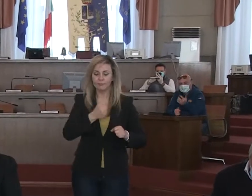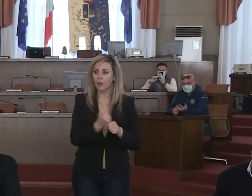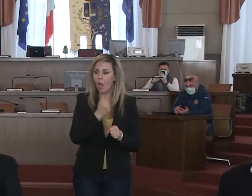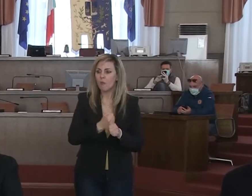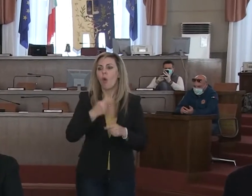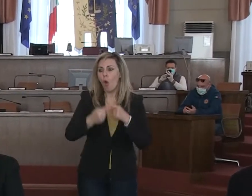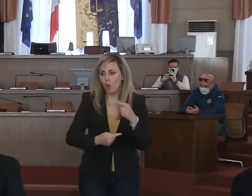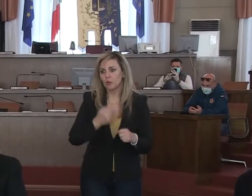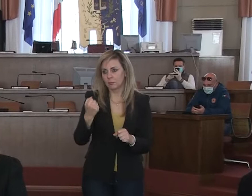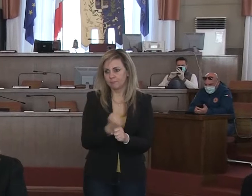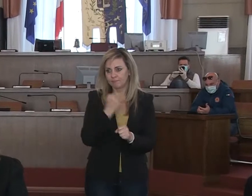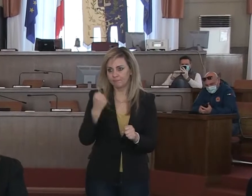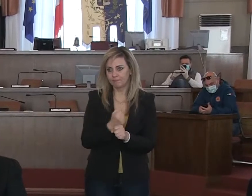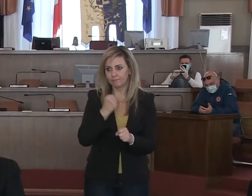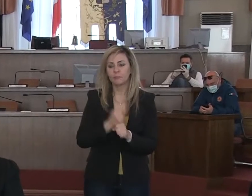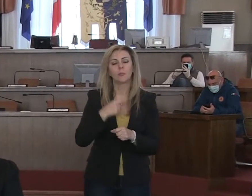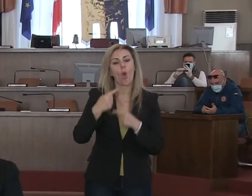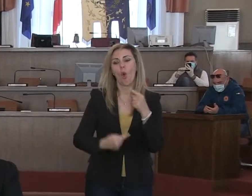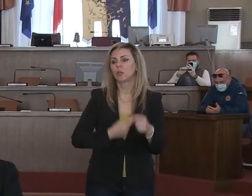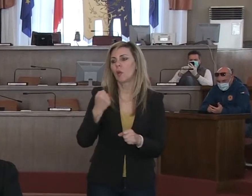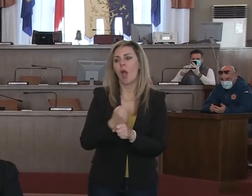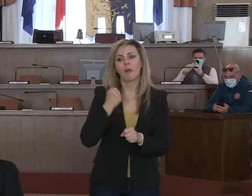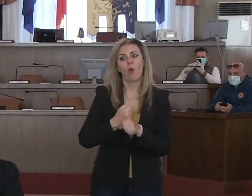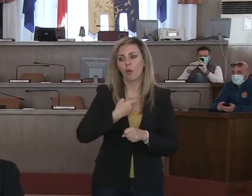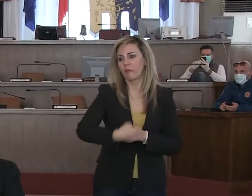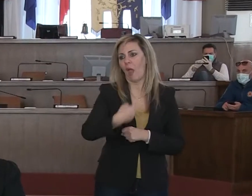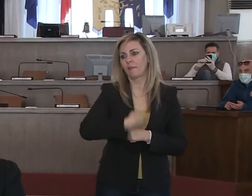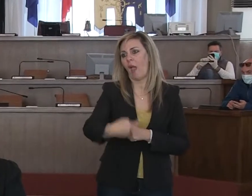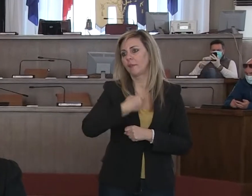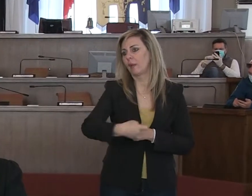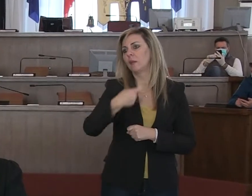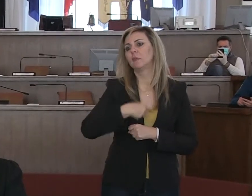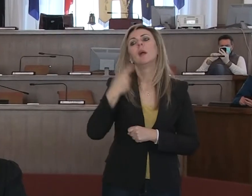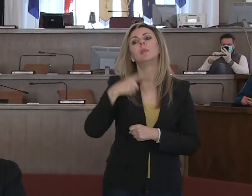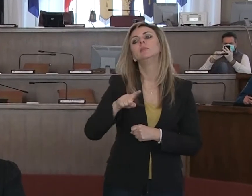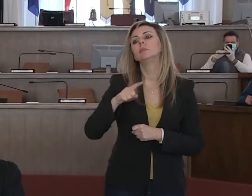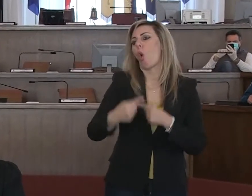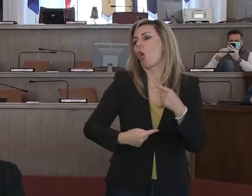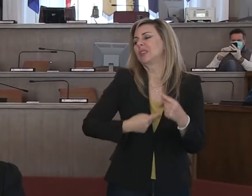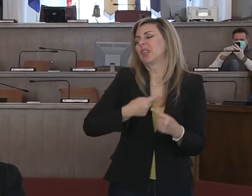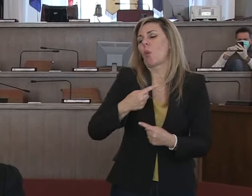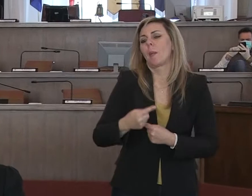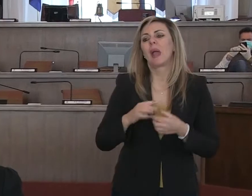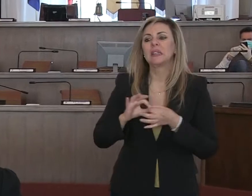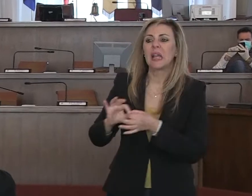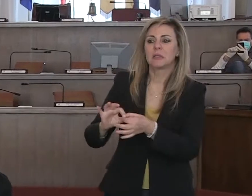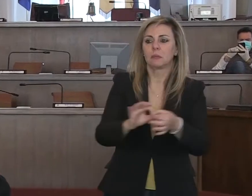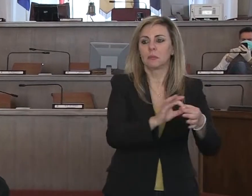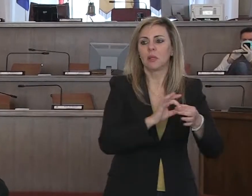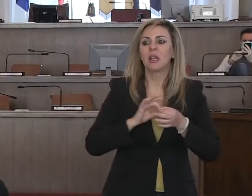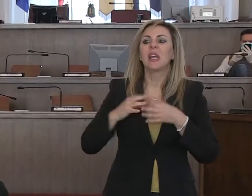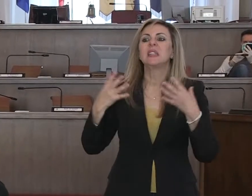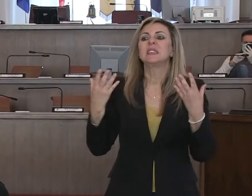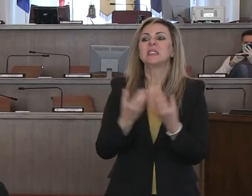a lavorare e lavorerà costantemente e in maniera assidua in sinergia con il